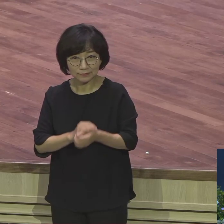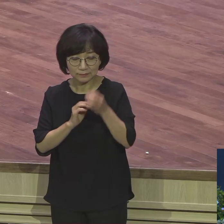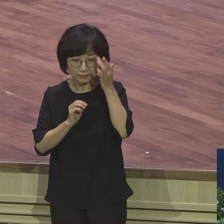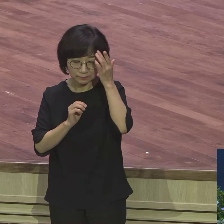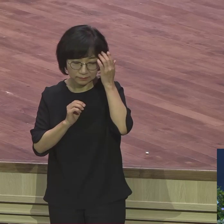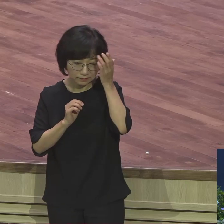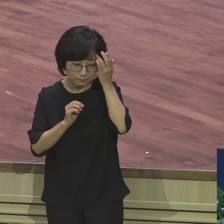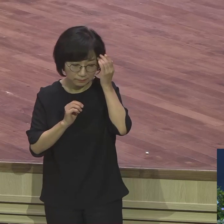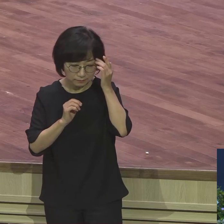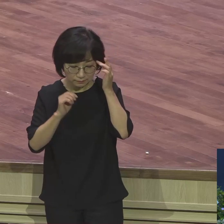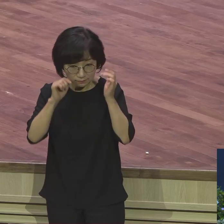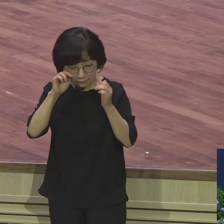불만입니다